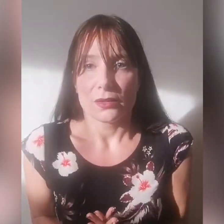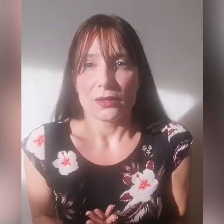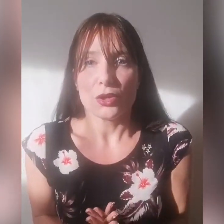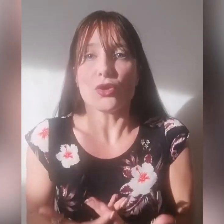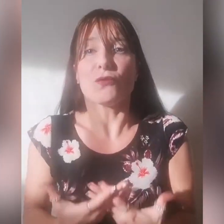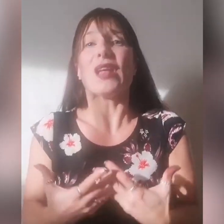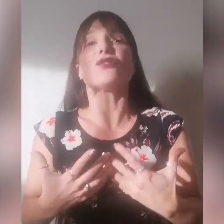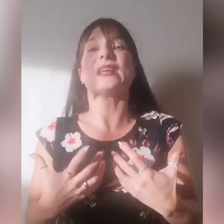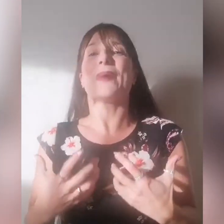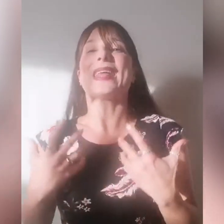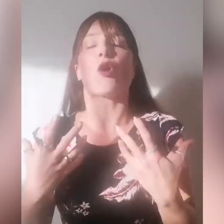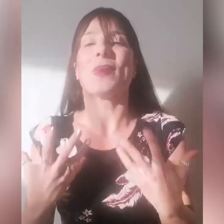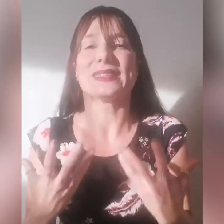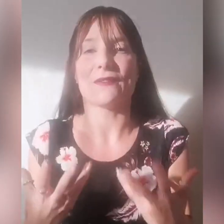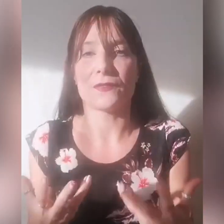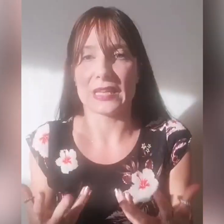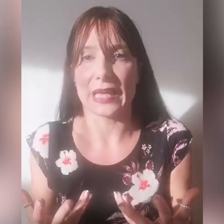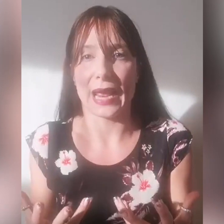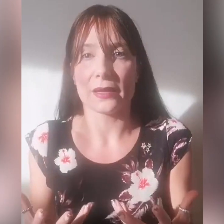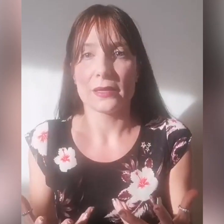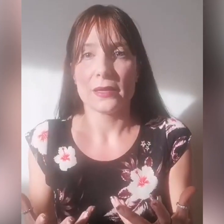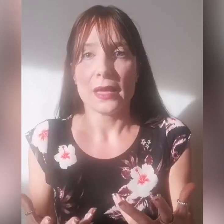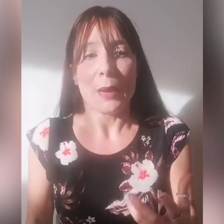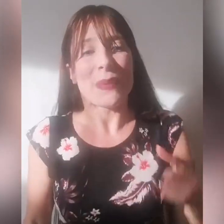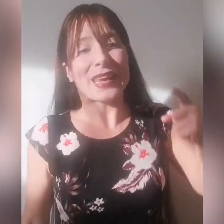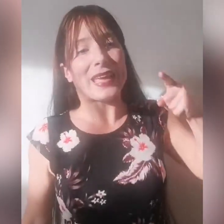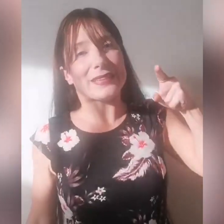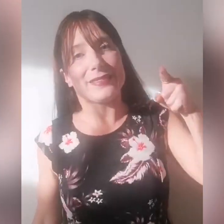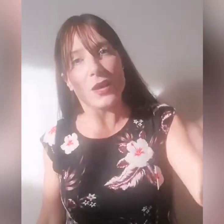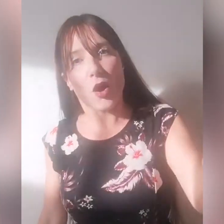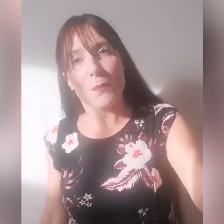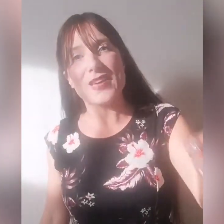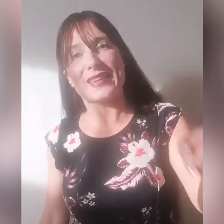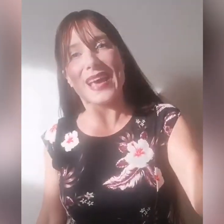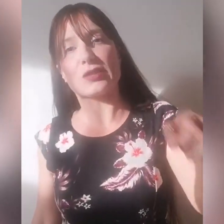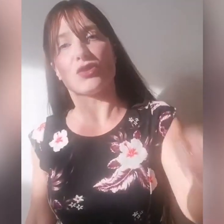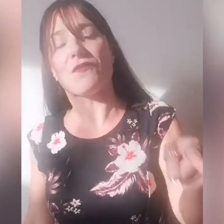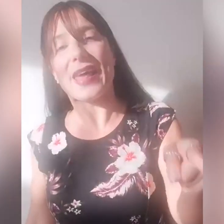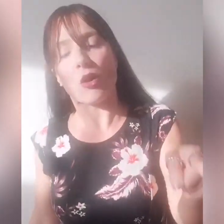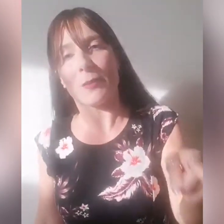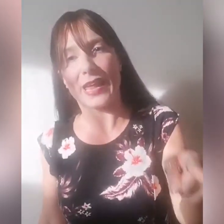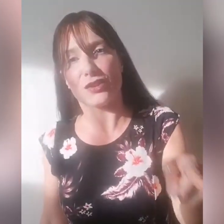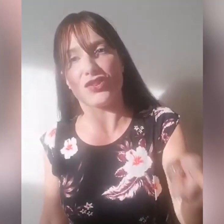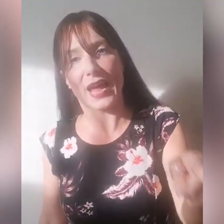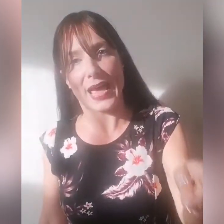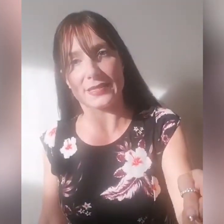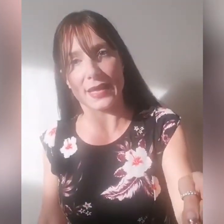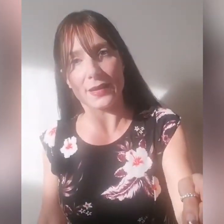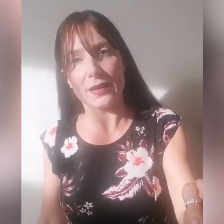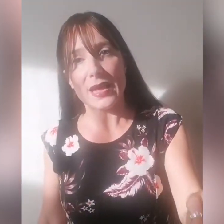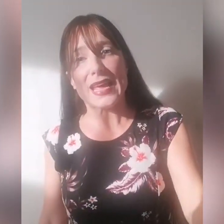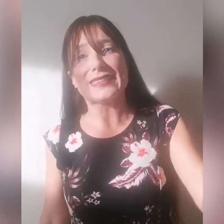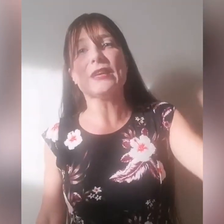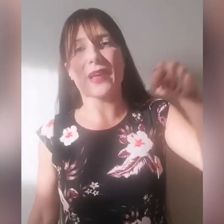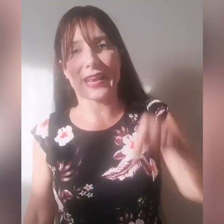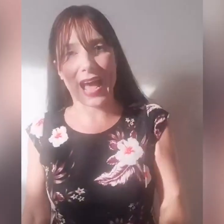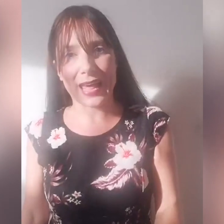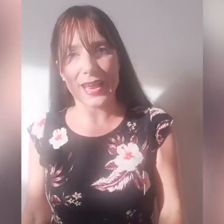io non volevo sapere come andava a finire, perché Dio mi ha chiesto di fare come la regina Esther, di pregare,